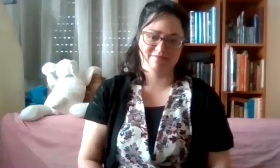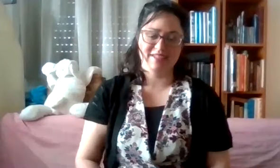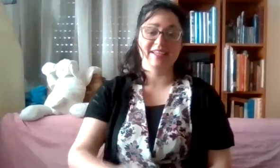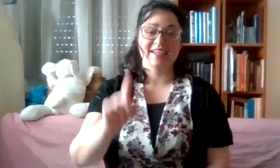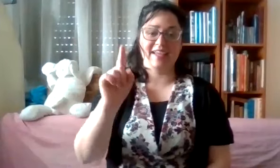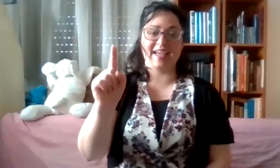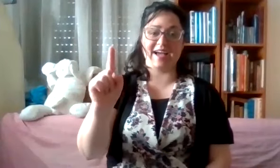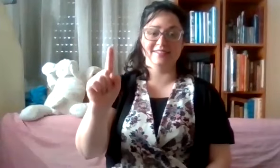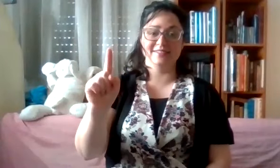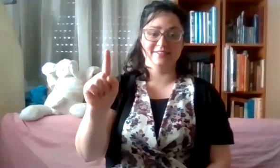אחד.